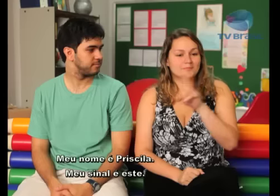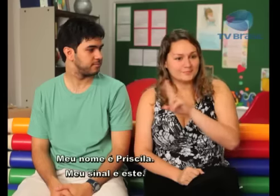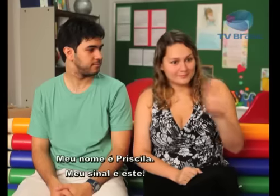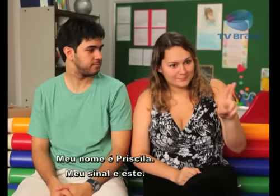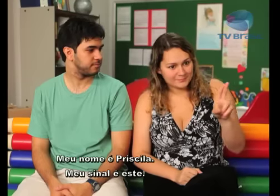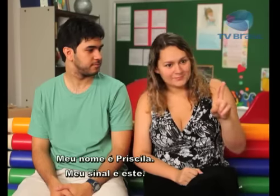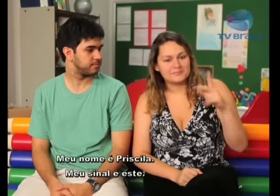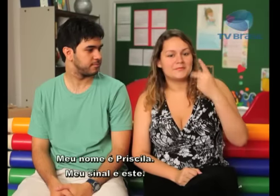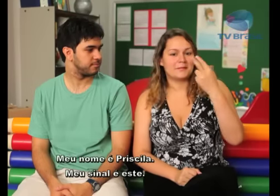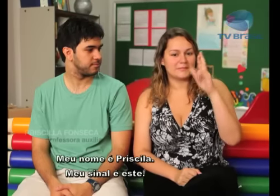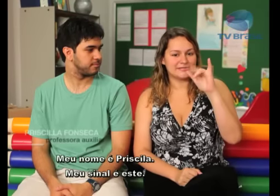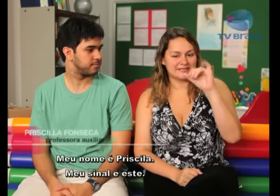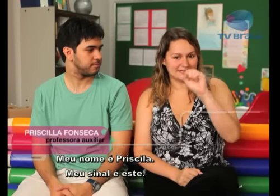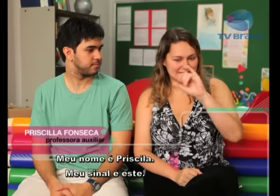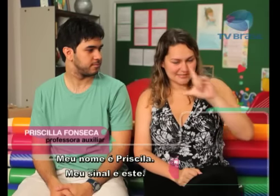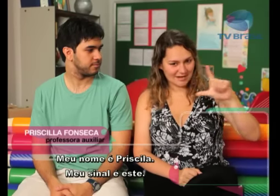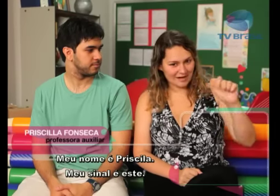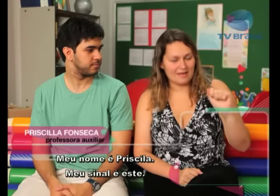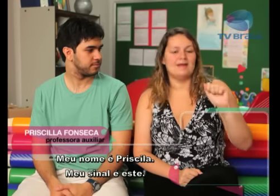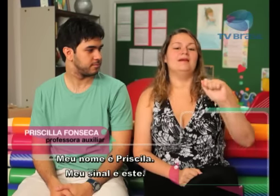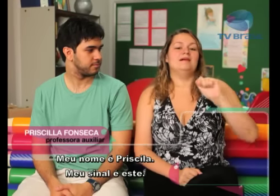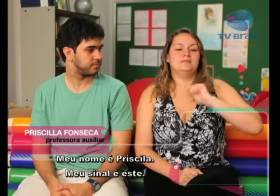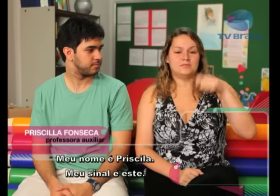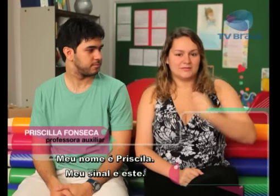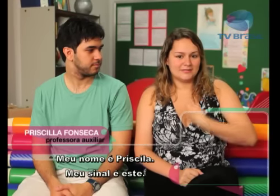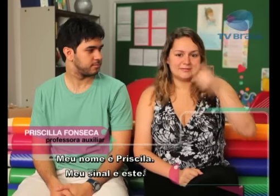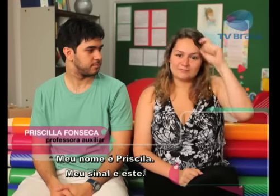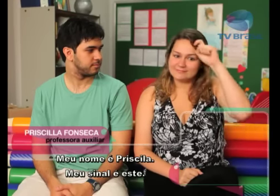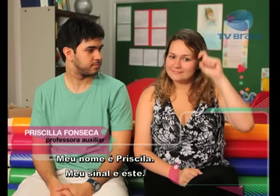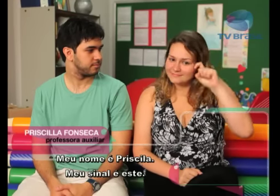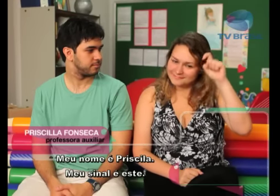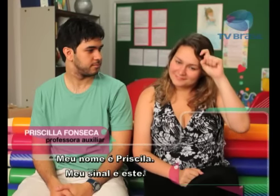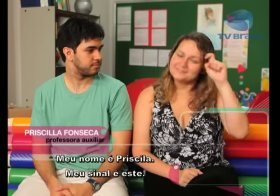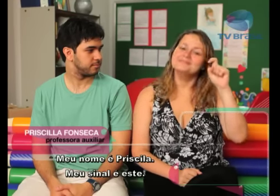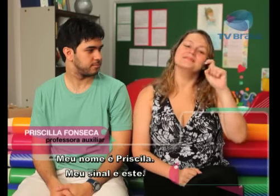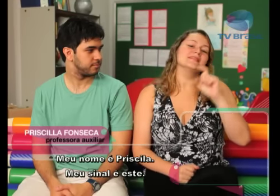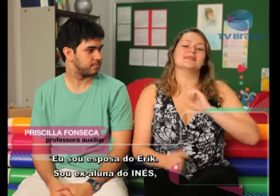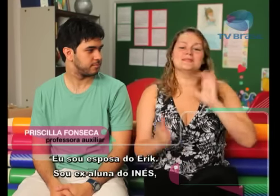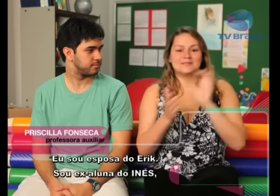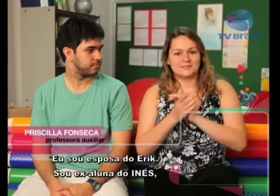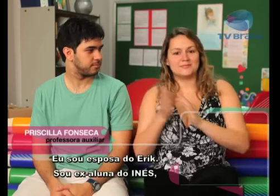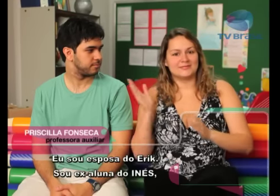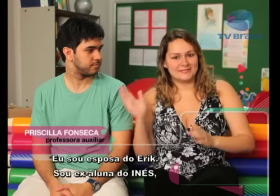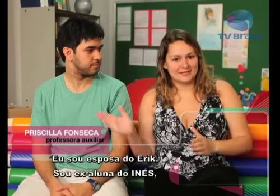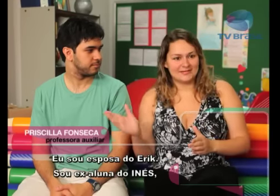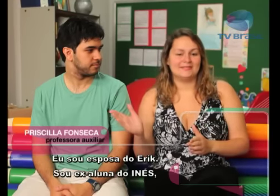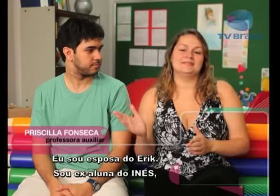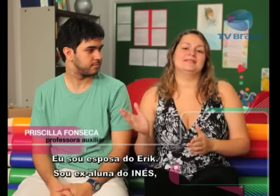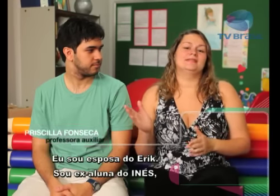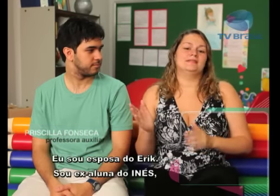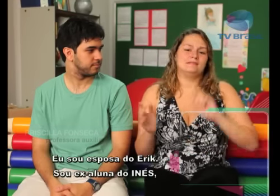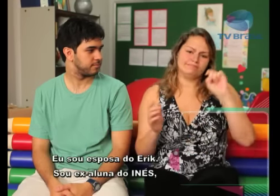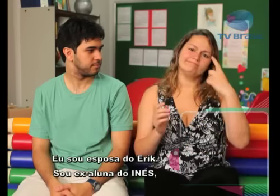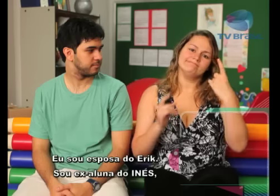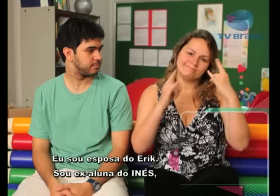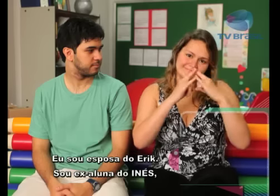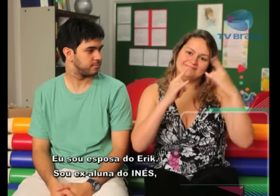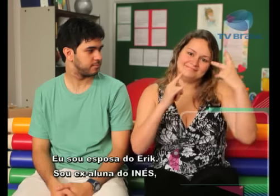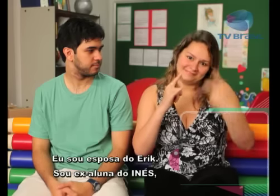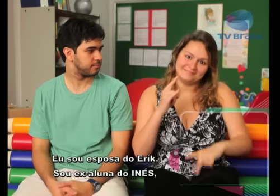Meu nome é Priscila, o meu sinal é este. Eu sou esposa do Eric,